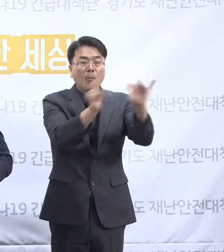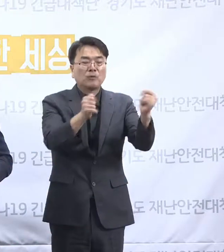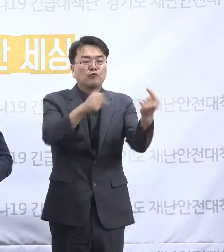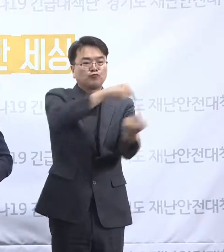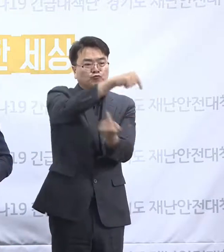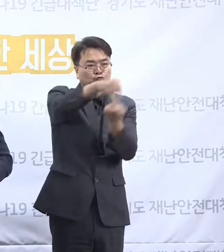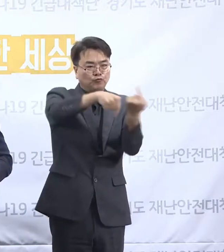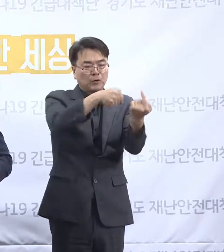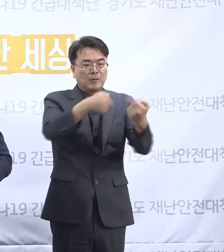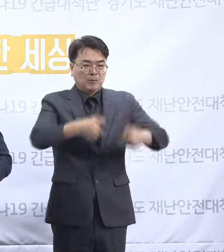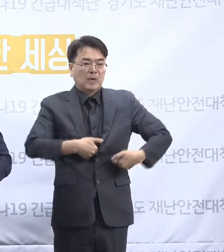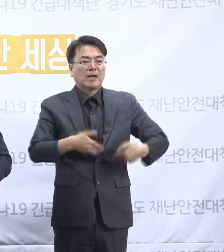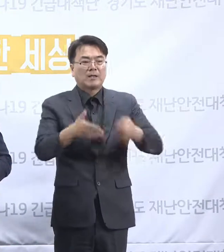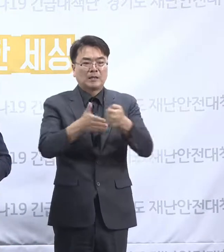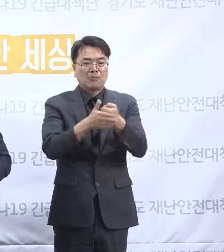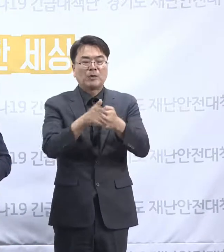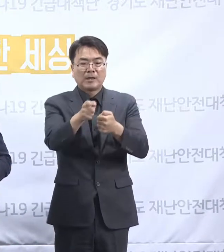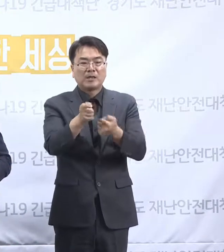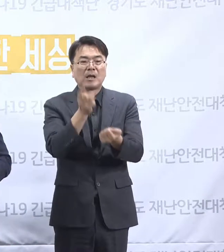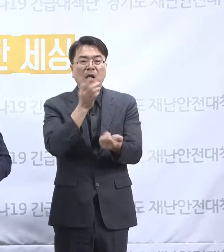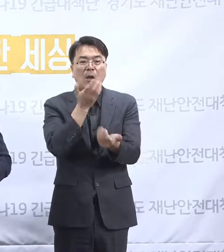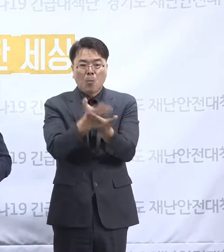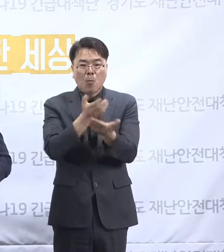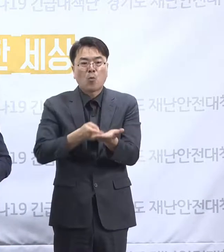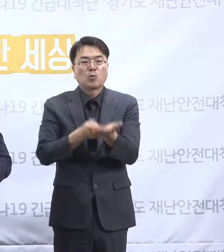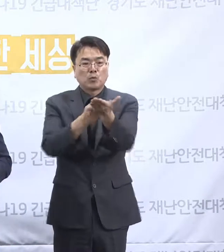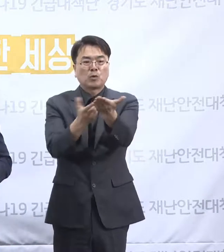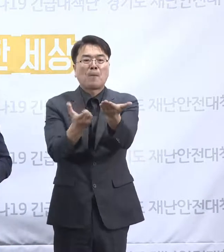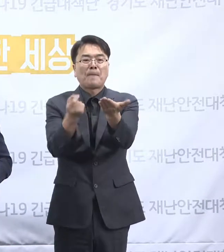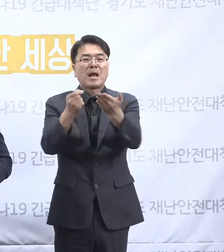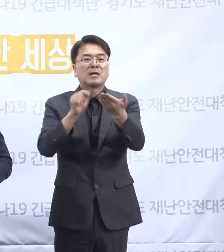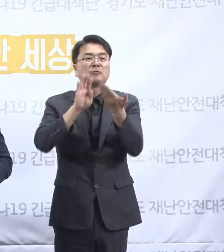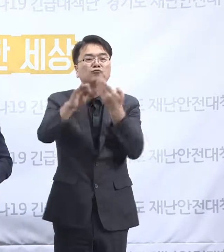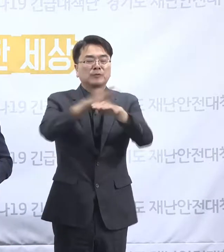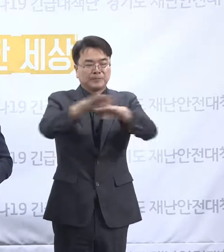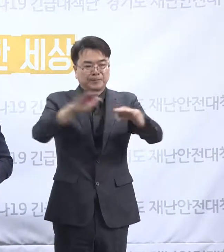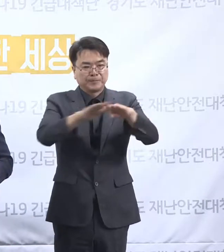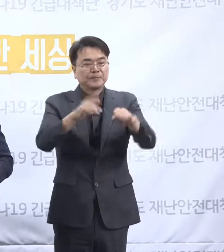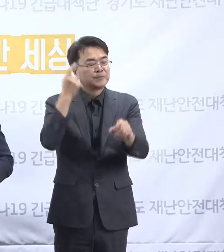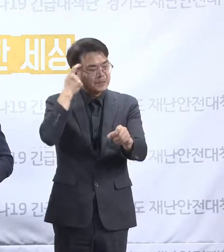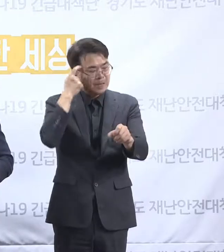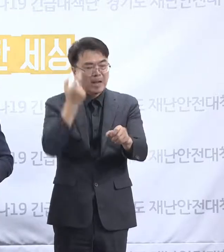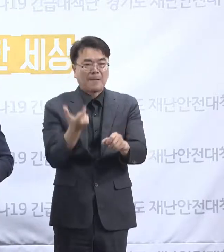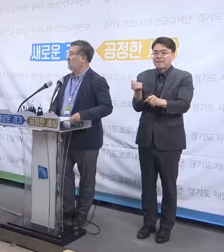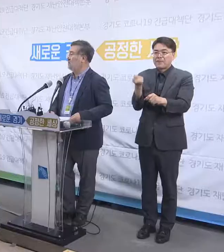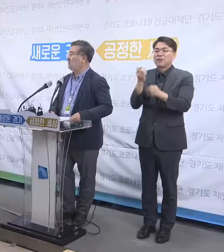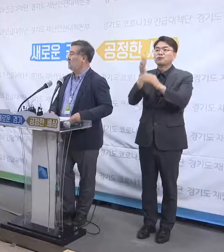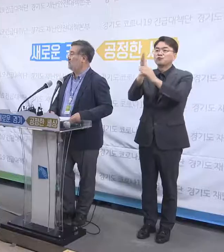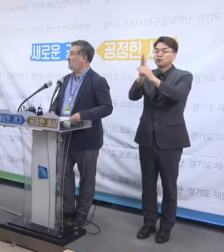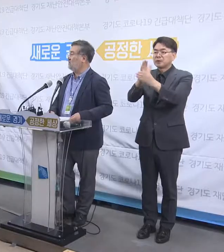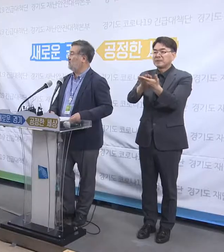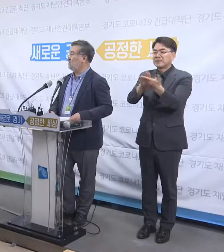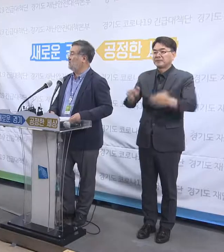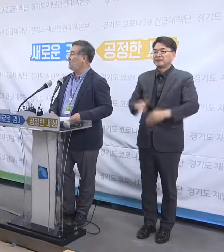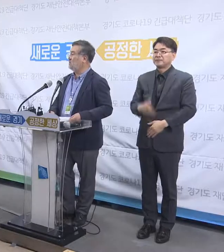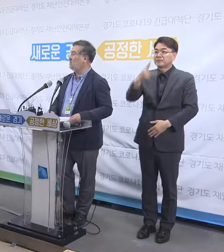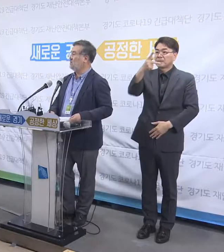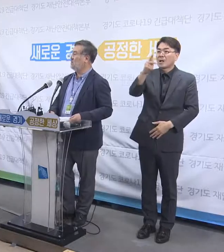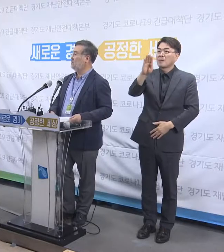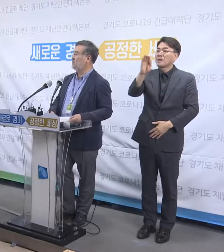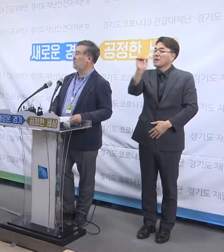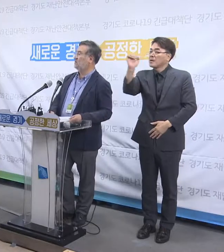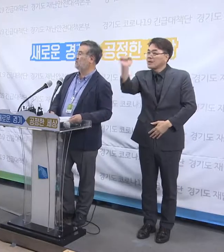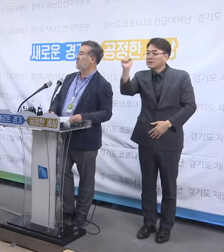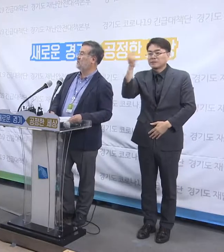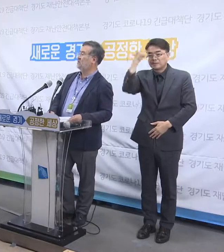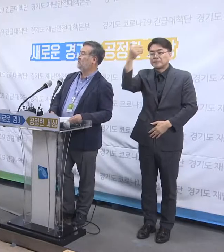그래서 저희들도 이 보고서 제출을 서두르고 있다는 점을 말씀드리고 싶습니다. 두 번째 질입니다. kbs 박희봉